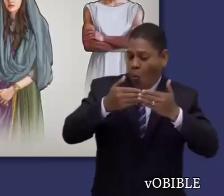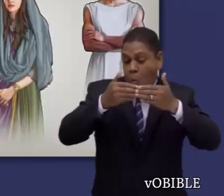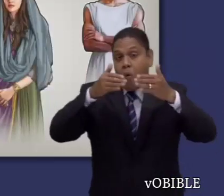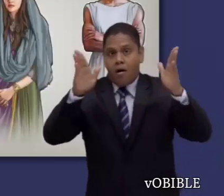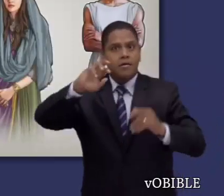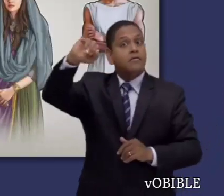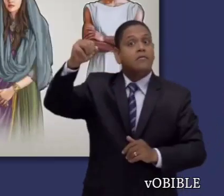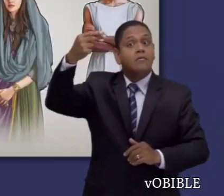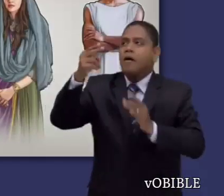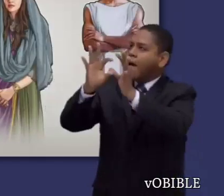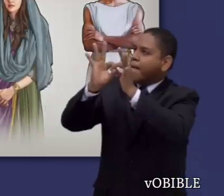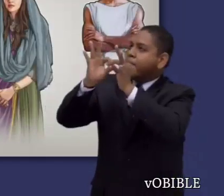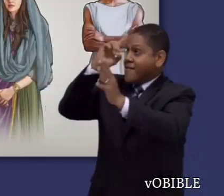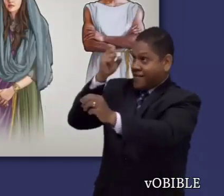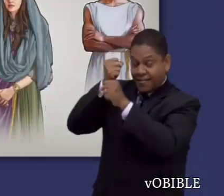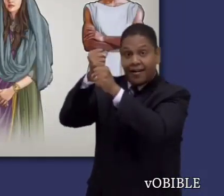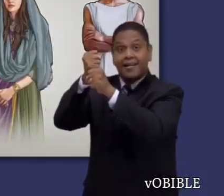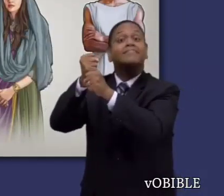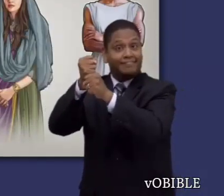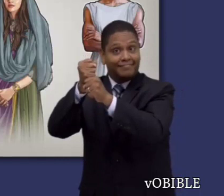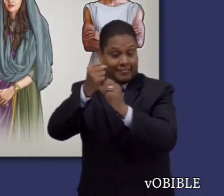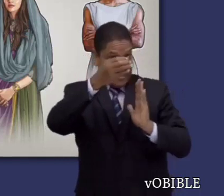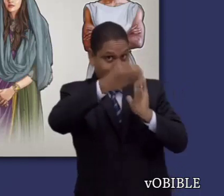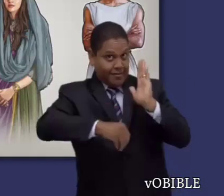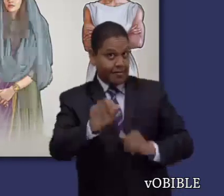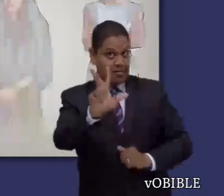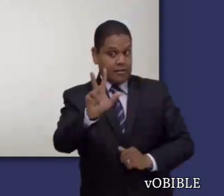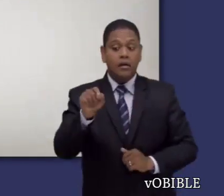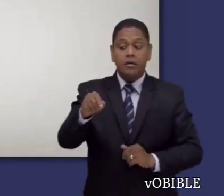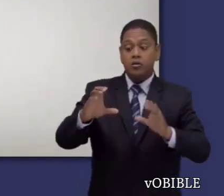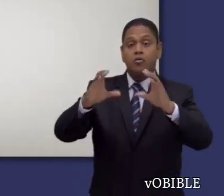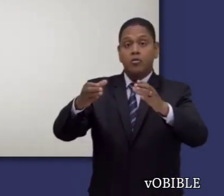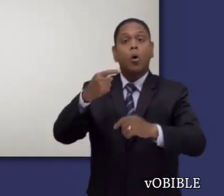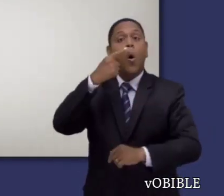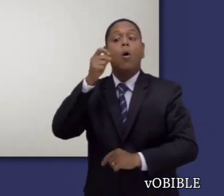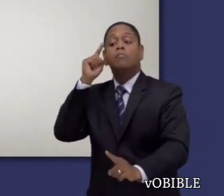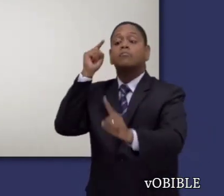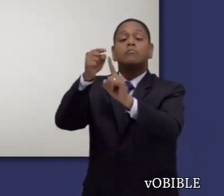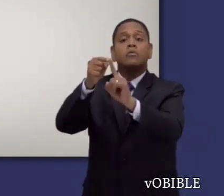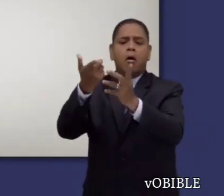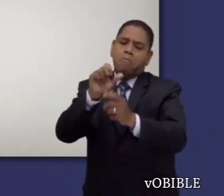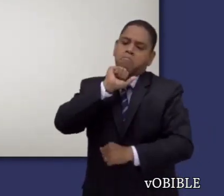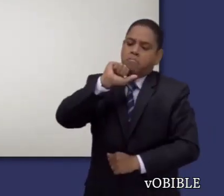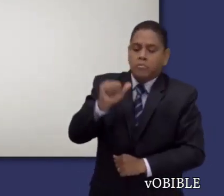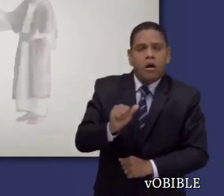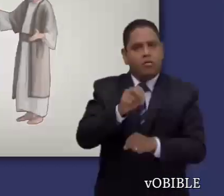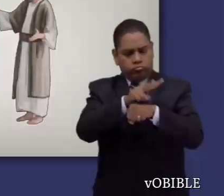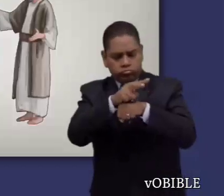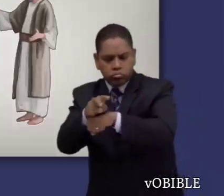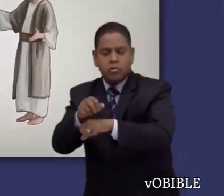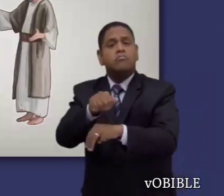personas se salven y lleguen a tener un conocimiento exacto de la verdad. En el capítulo 3, Pablo